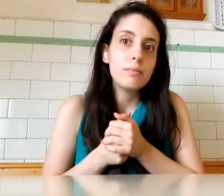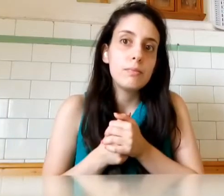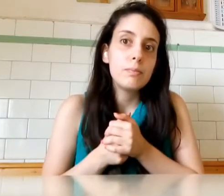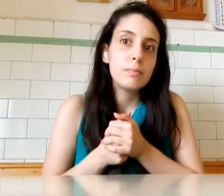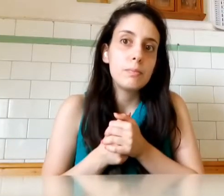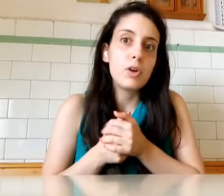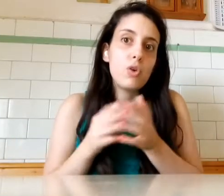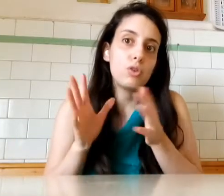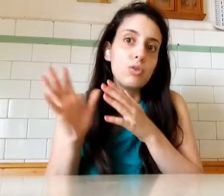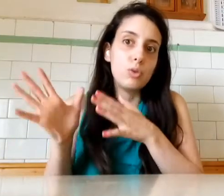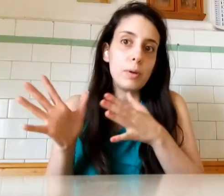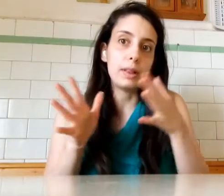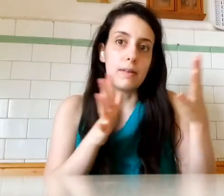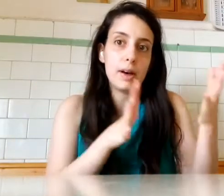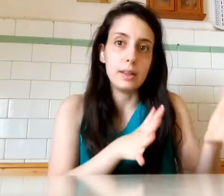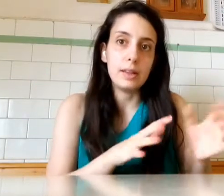Però Loro Sono tutti Passavanti